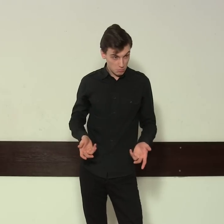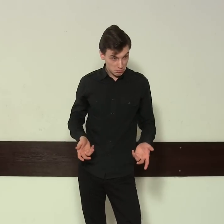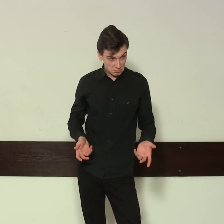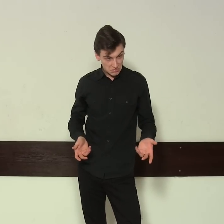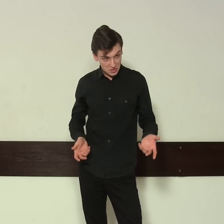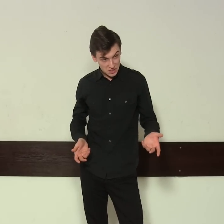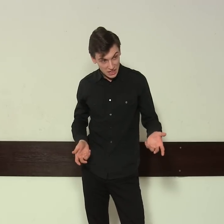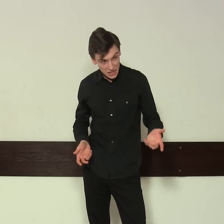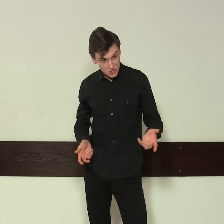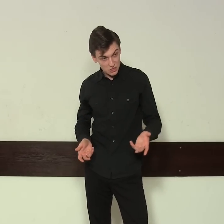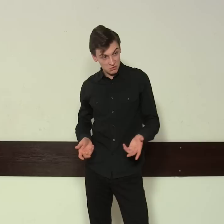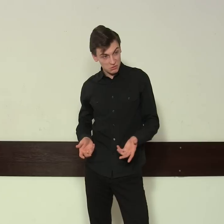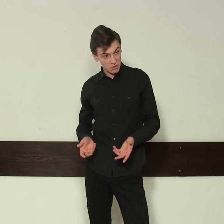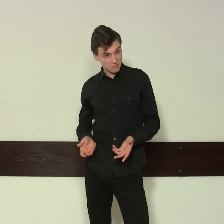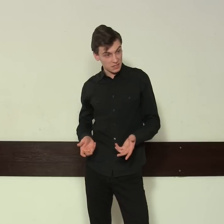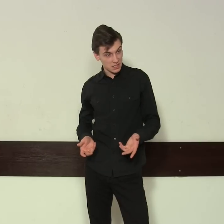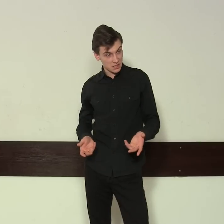za każdą głowę